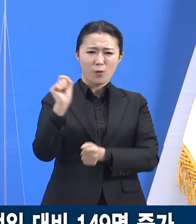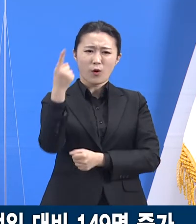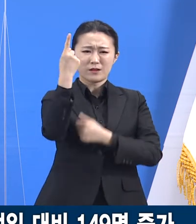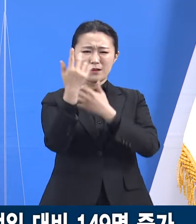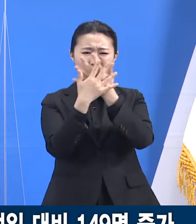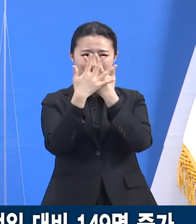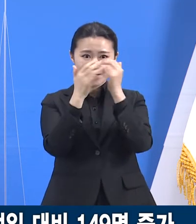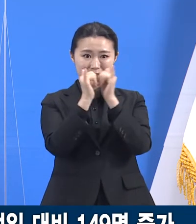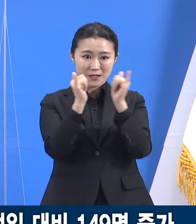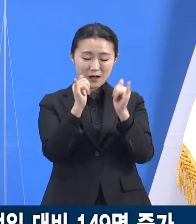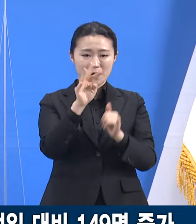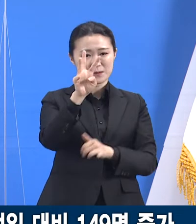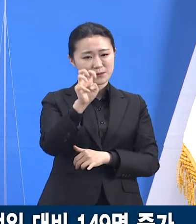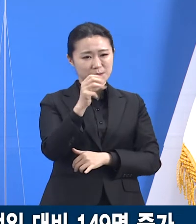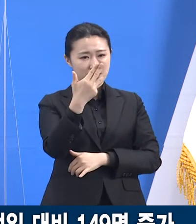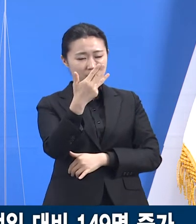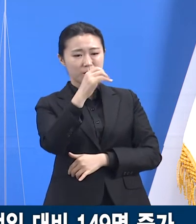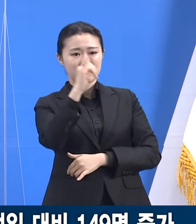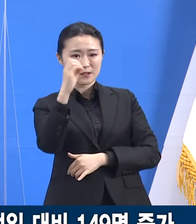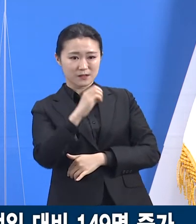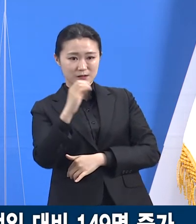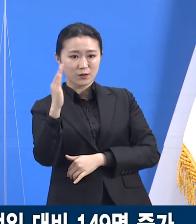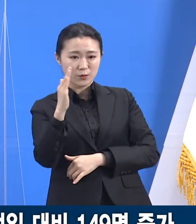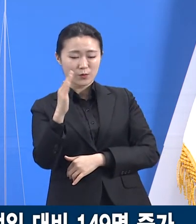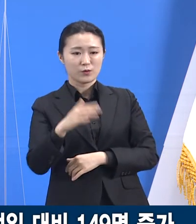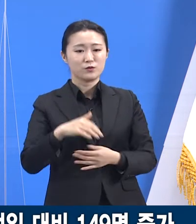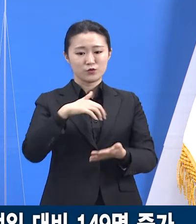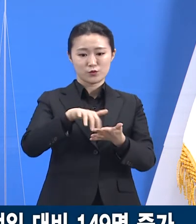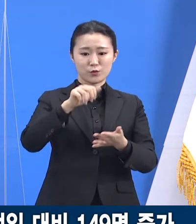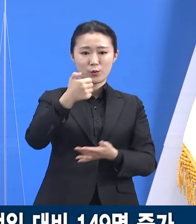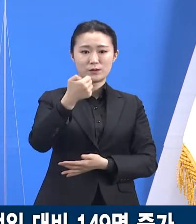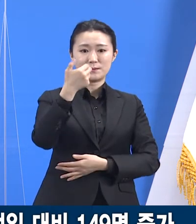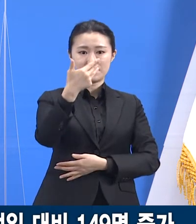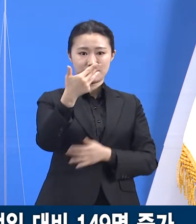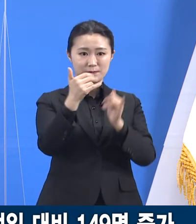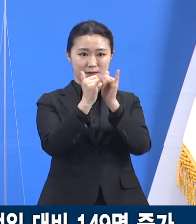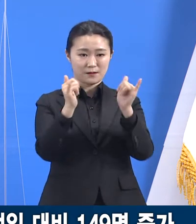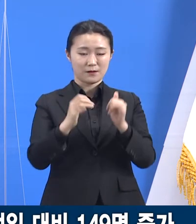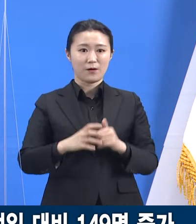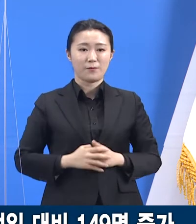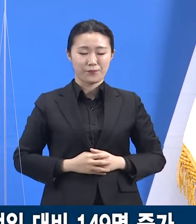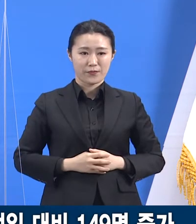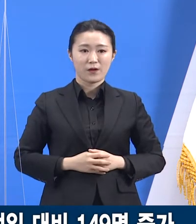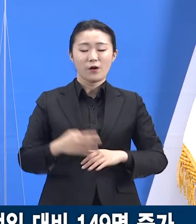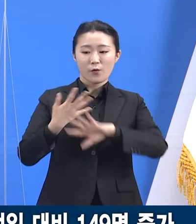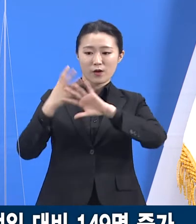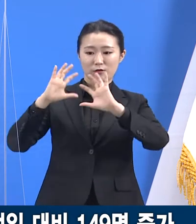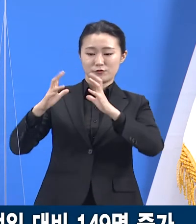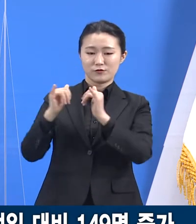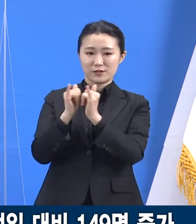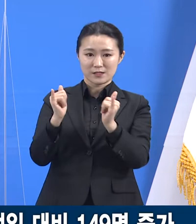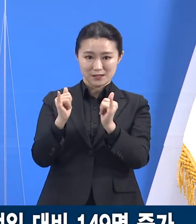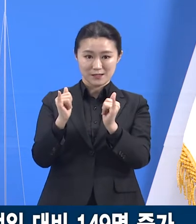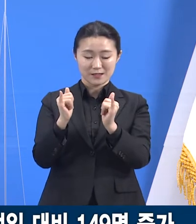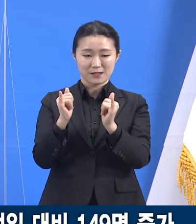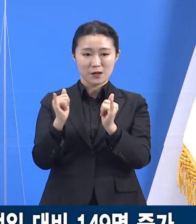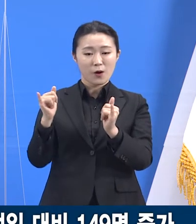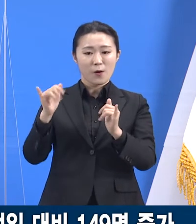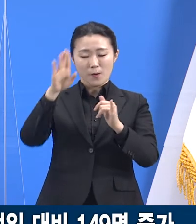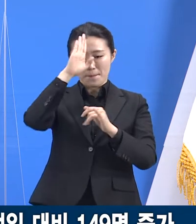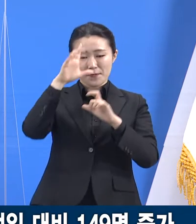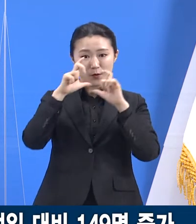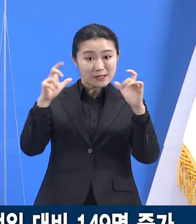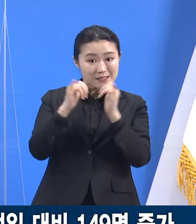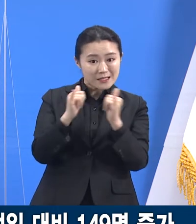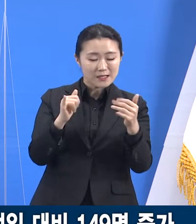38.9%인 58명입니다. 외국인 확진자는 7.4%인 11명입니다.